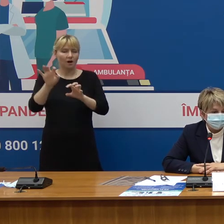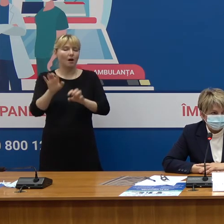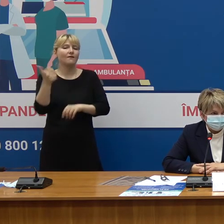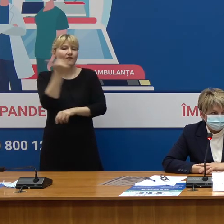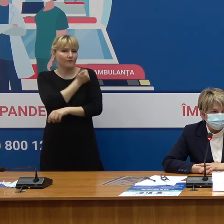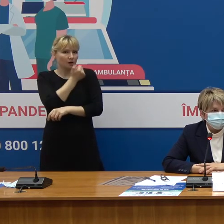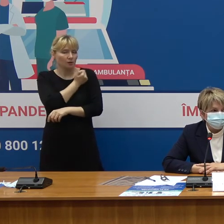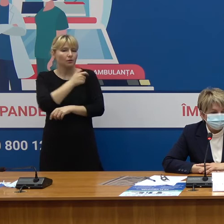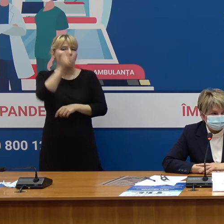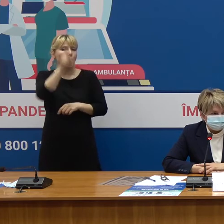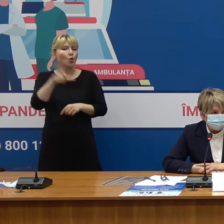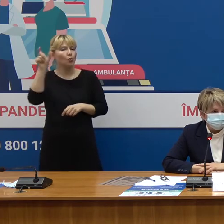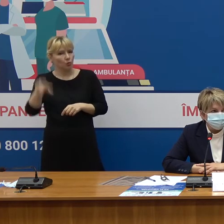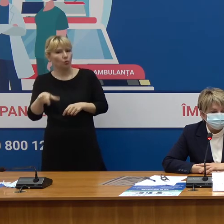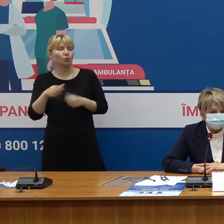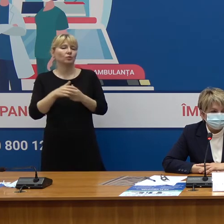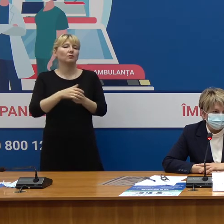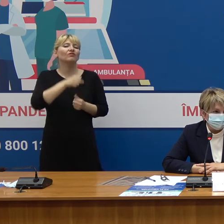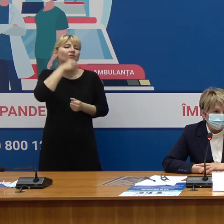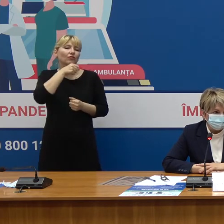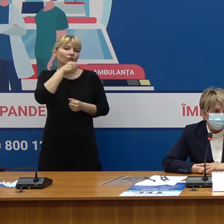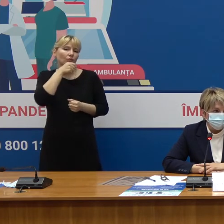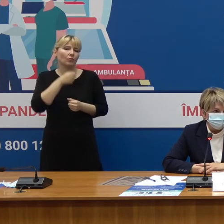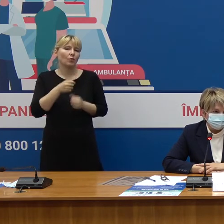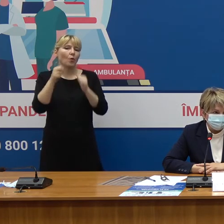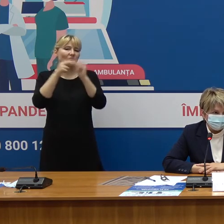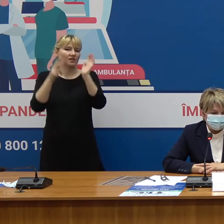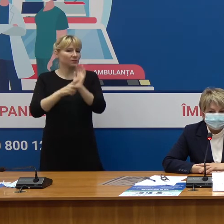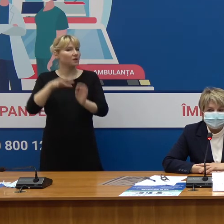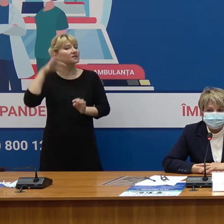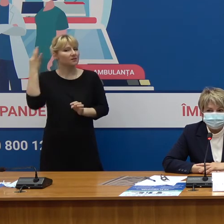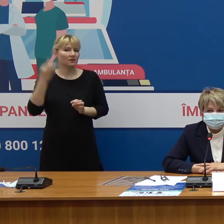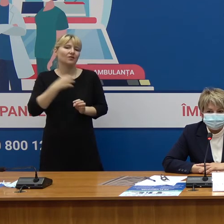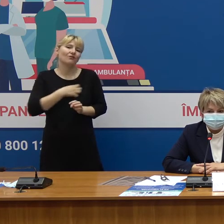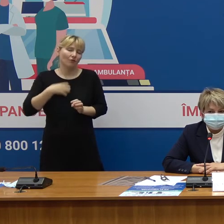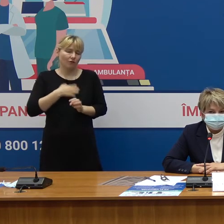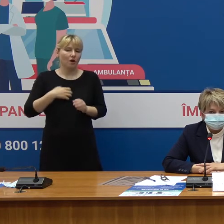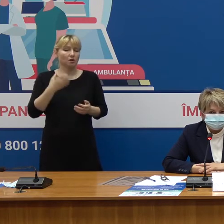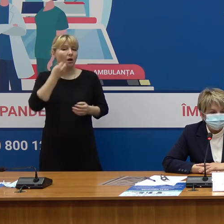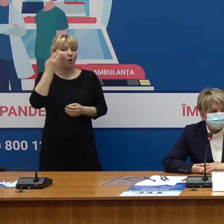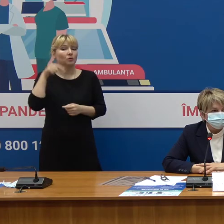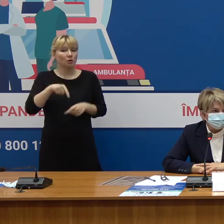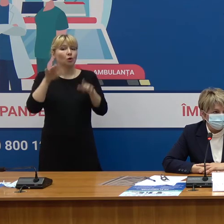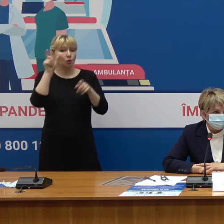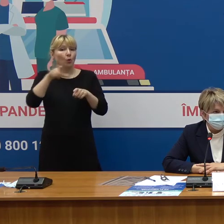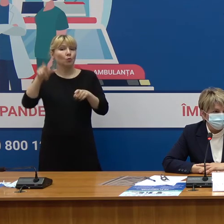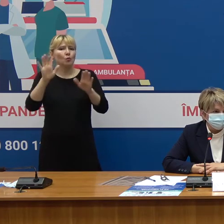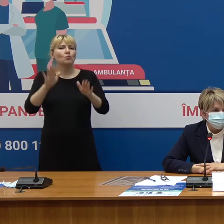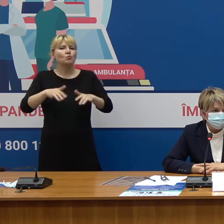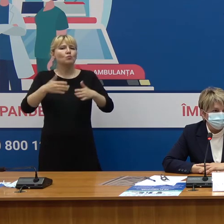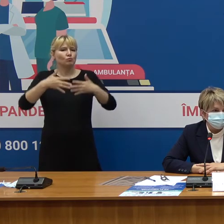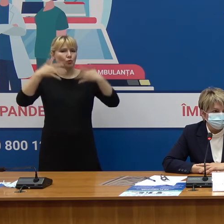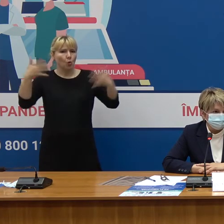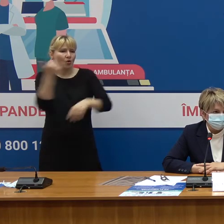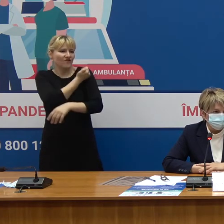pacienților, cetățenilor cu vârsta mai mare de 18 ani Când în țară va fi un număr suficient de vaccin,